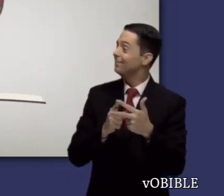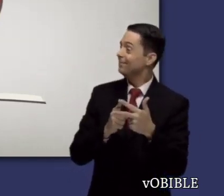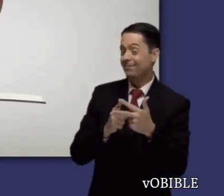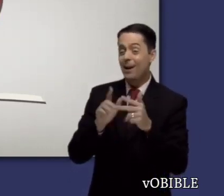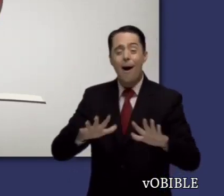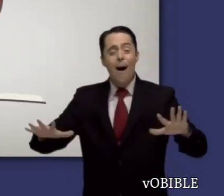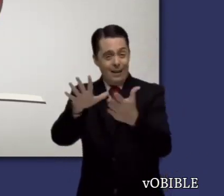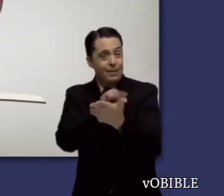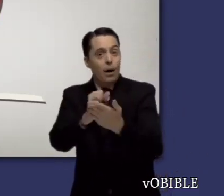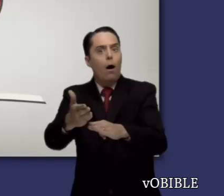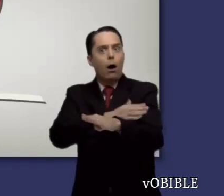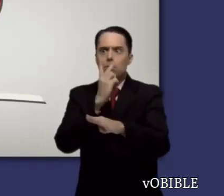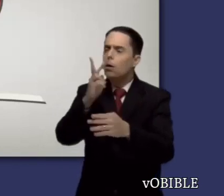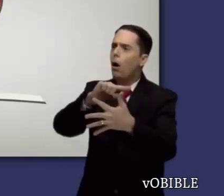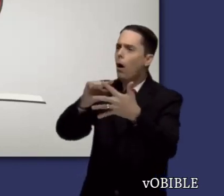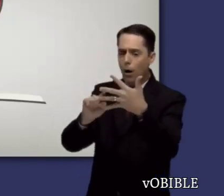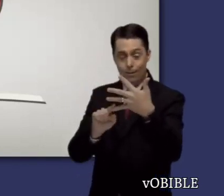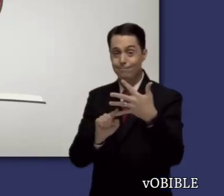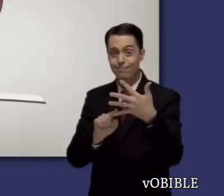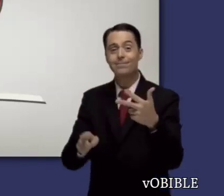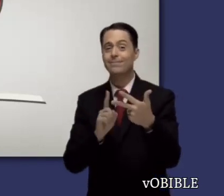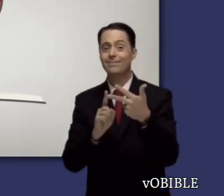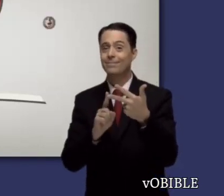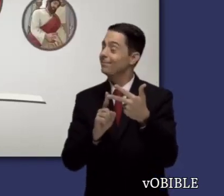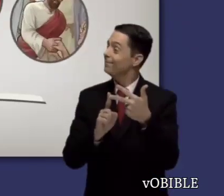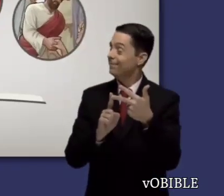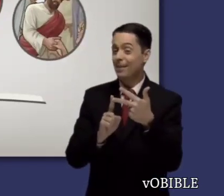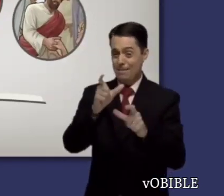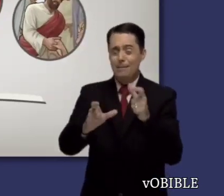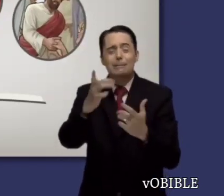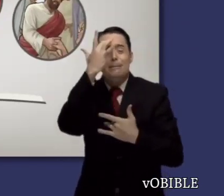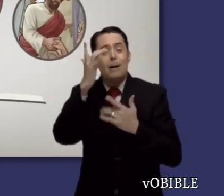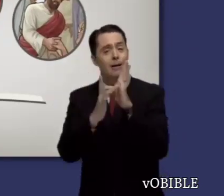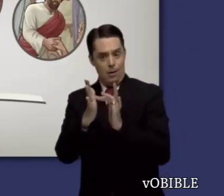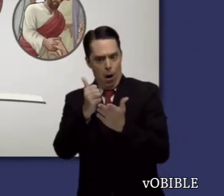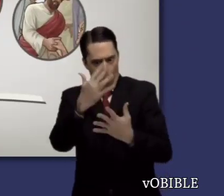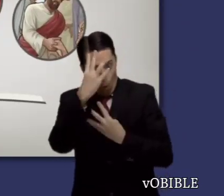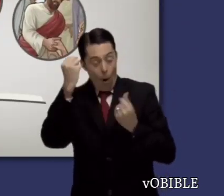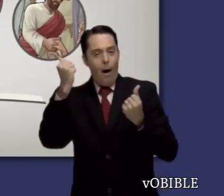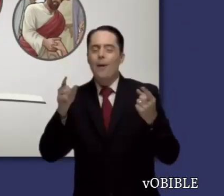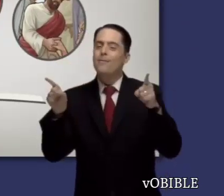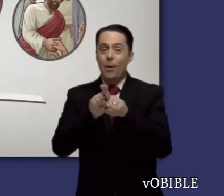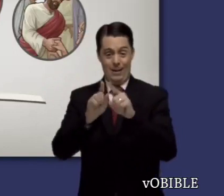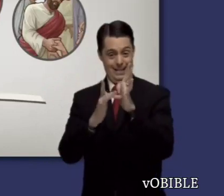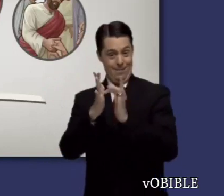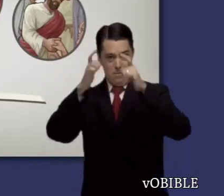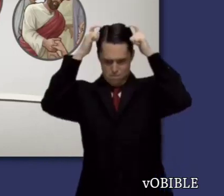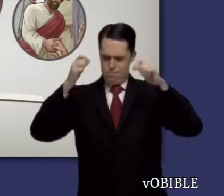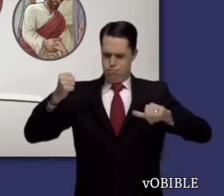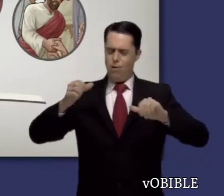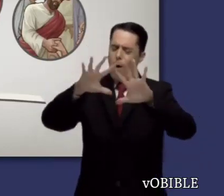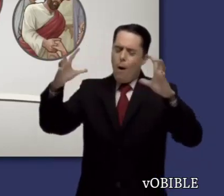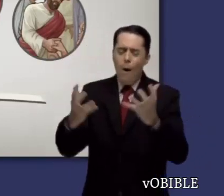mismo, en qué características identificarían los últimos días y en cómo las curaciones de Jesús muestran lo que Él